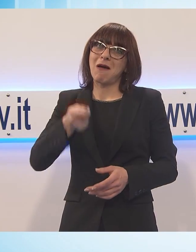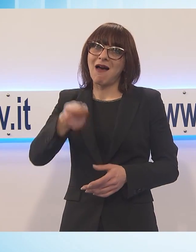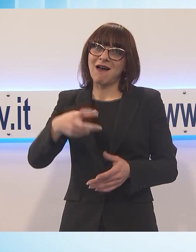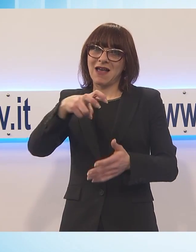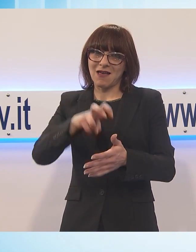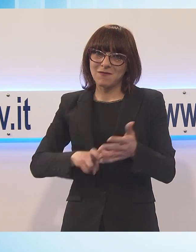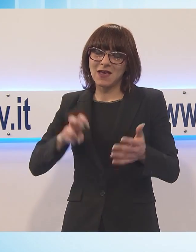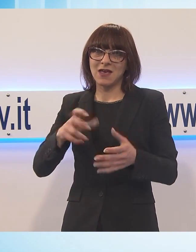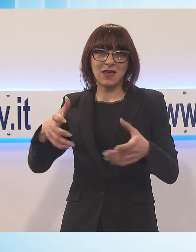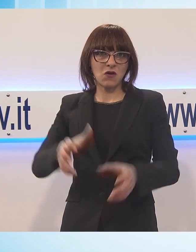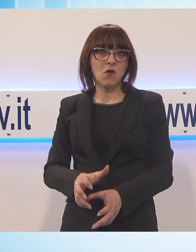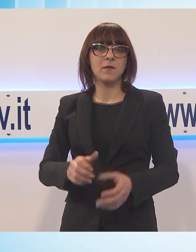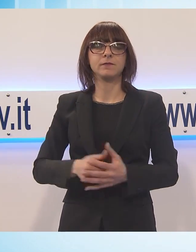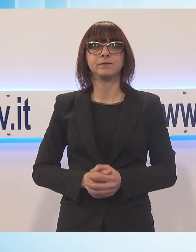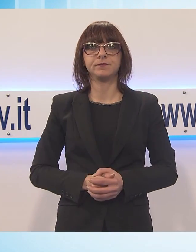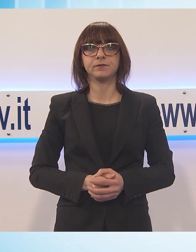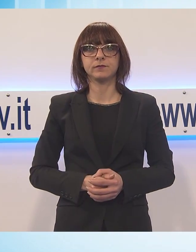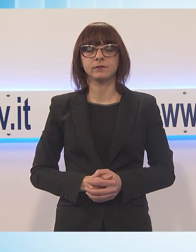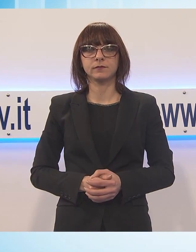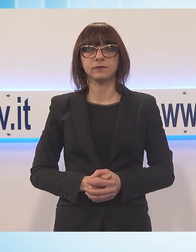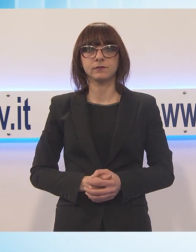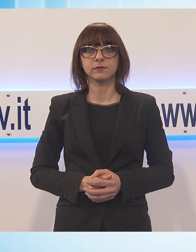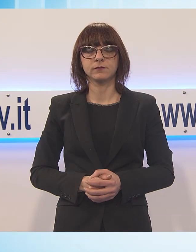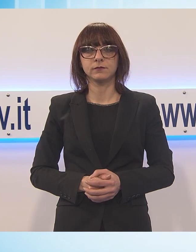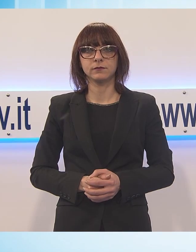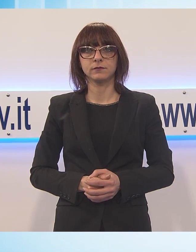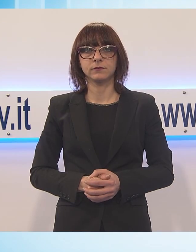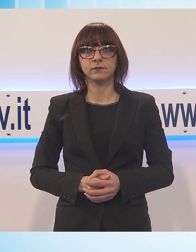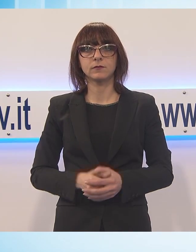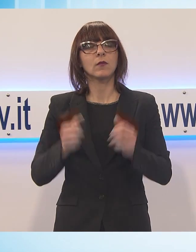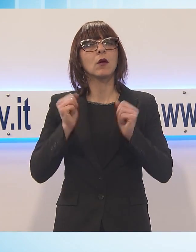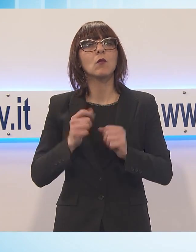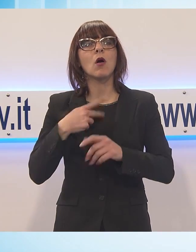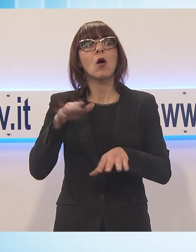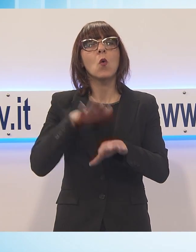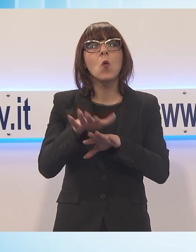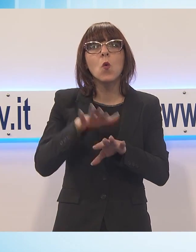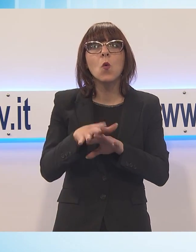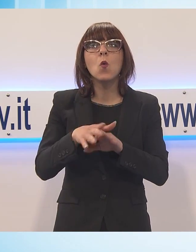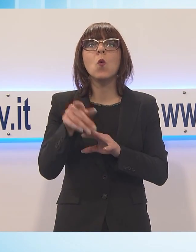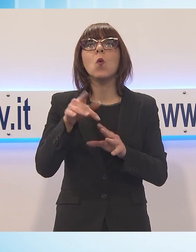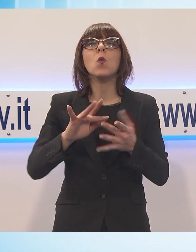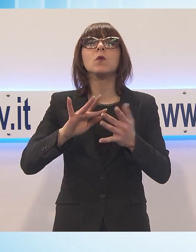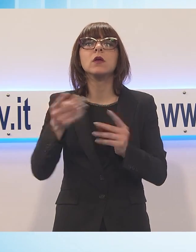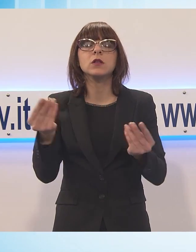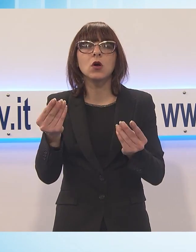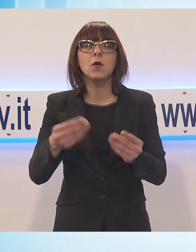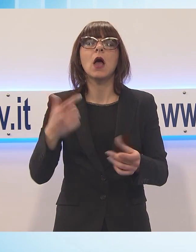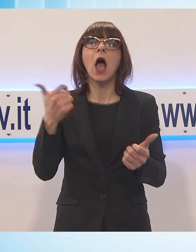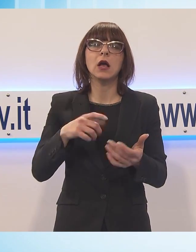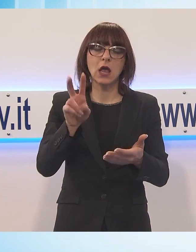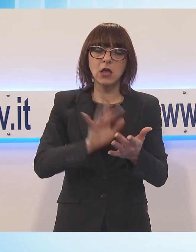rapidità e alla semplicità per essere facilmente utilizzabile su tutti i tipi di dispositivi, computer, smartphone e tablet. Tra le